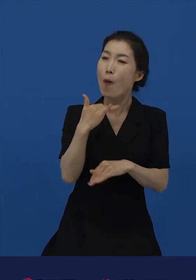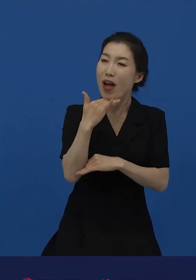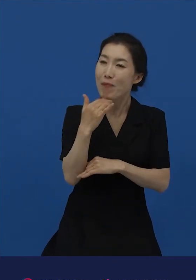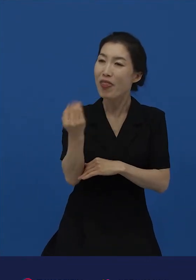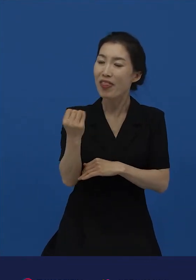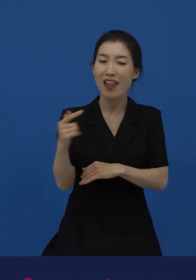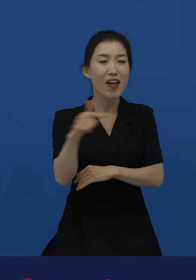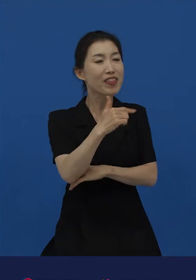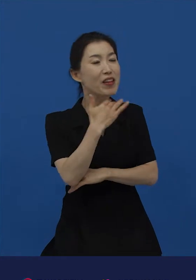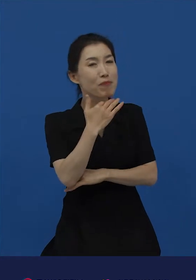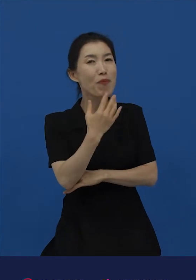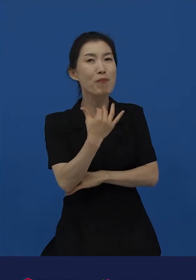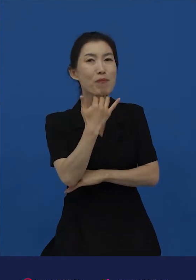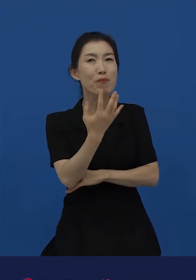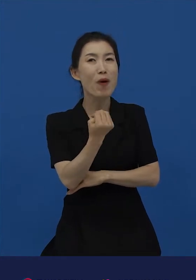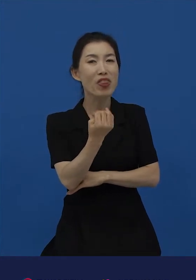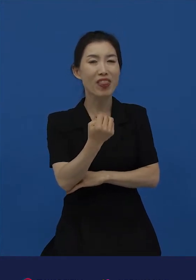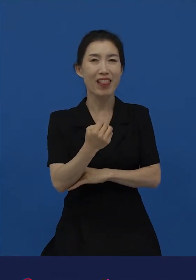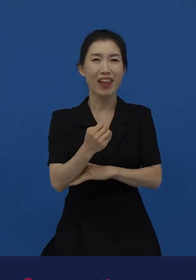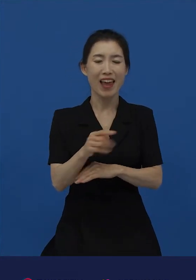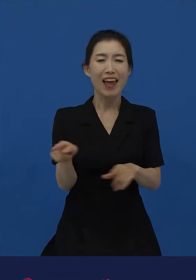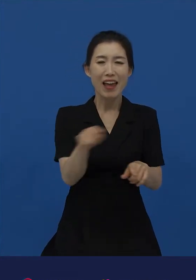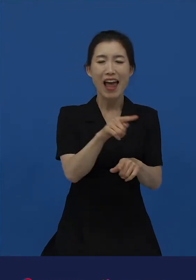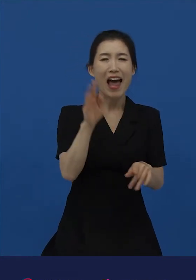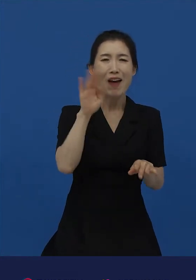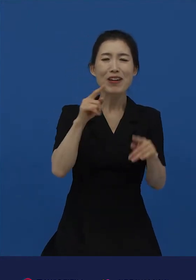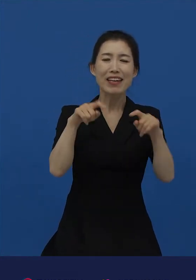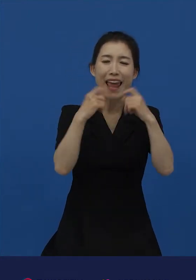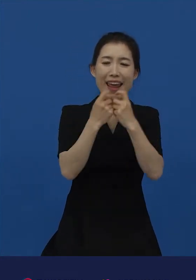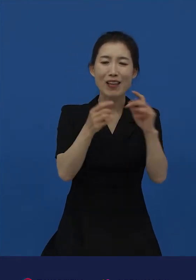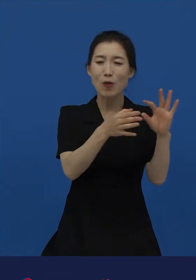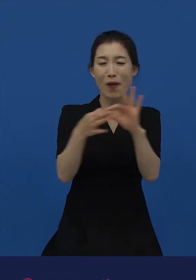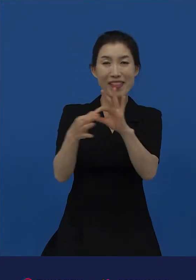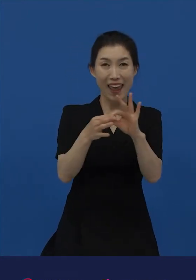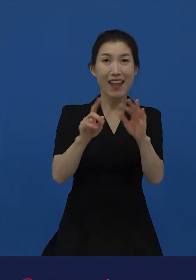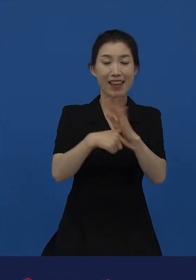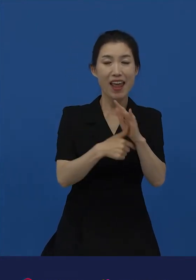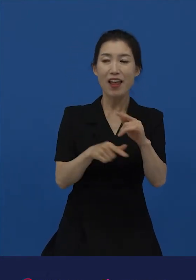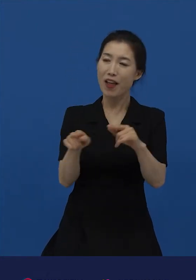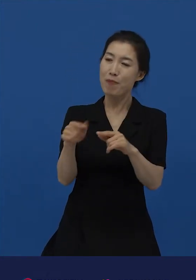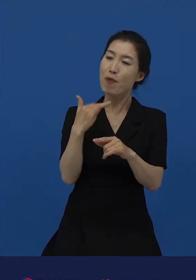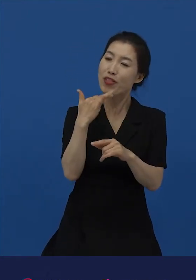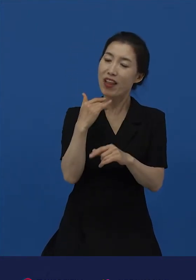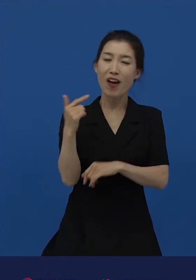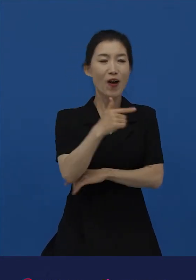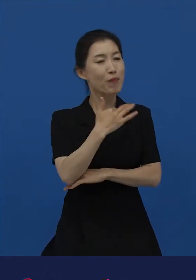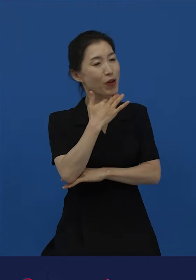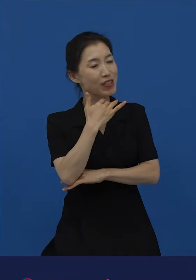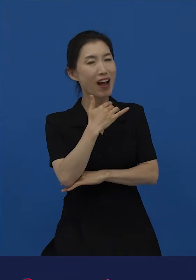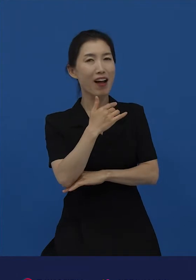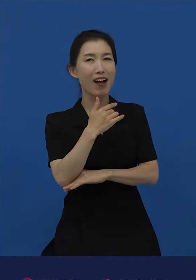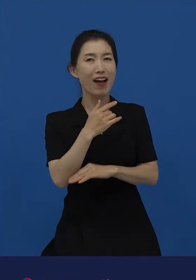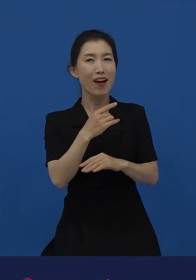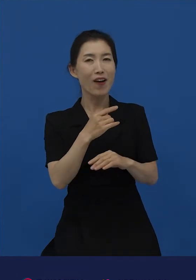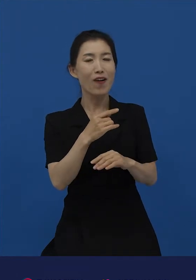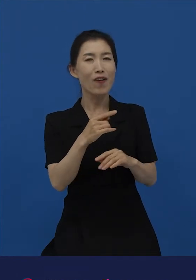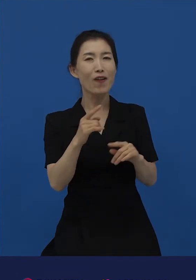나이를 묻습니다. 특히 사적인 관계를 맺어가는 그런 때 서로의 나이를 알기 위해서 다양한 시도를 하죠.